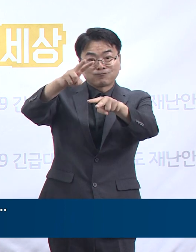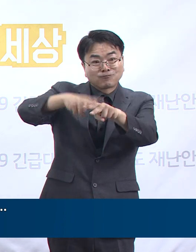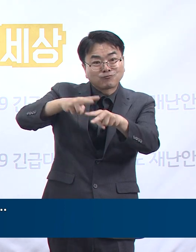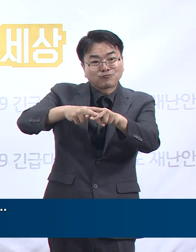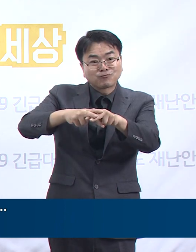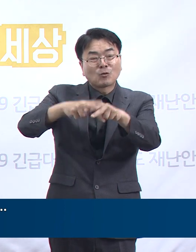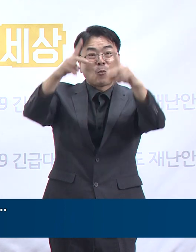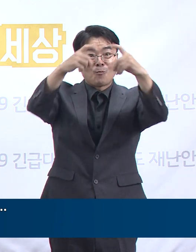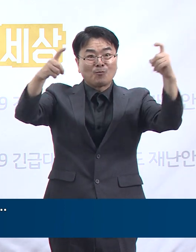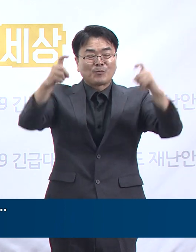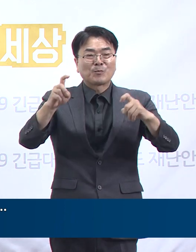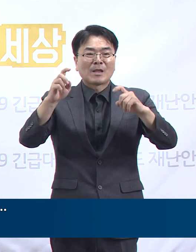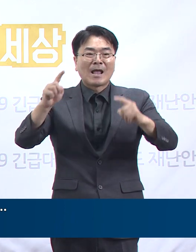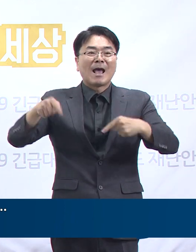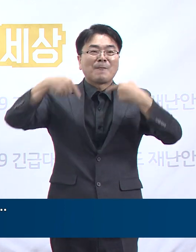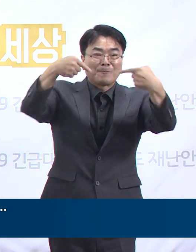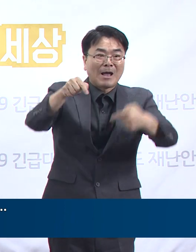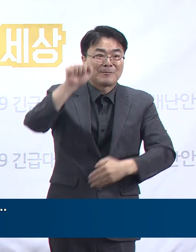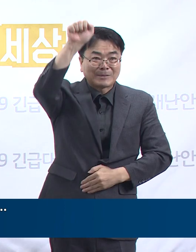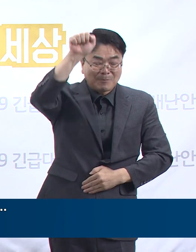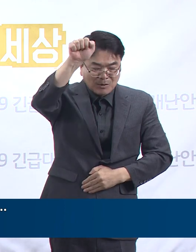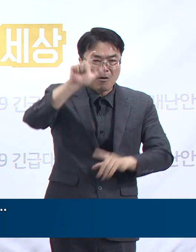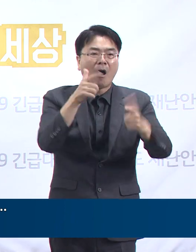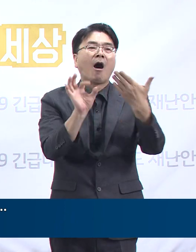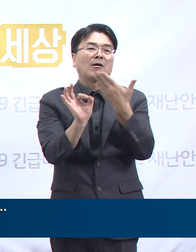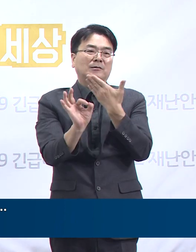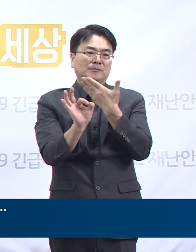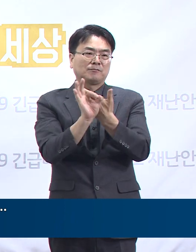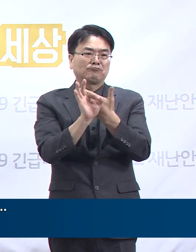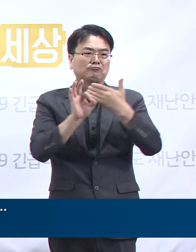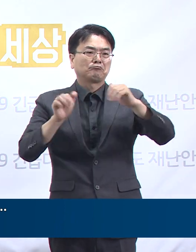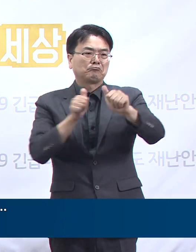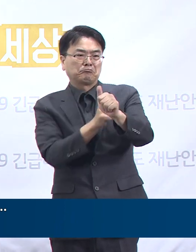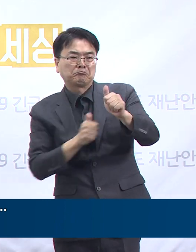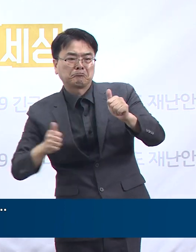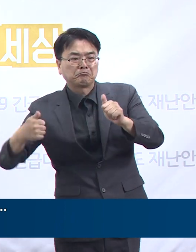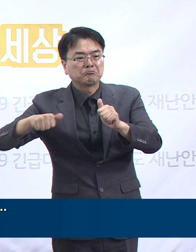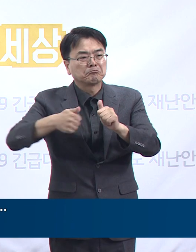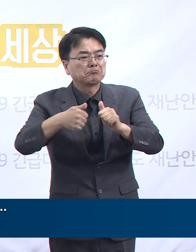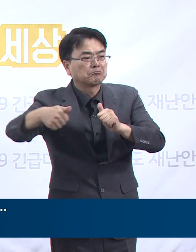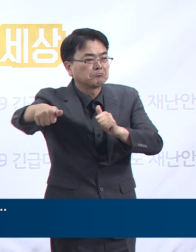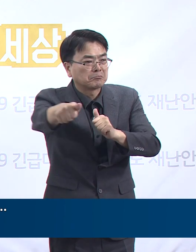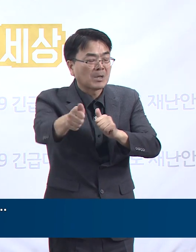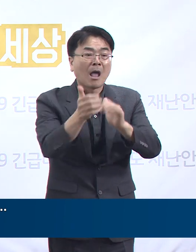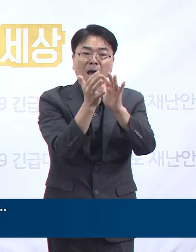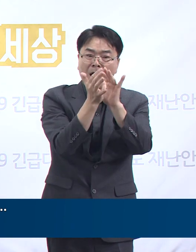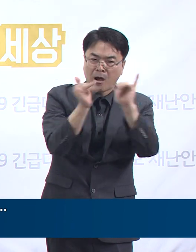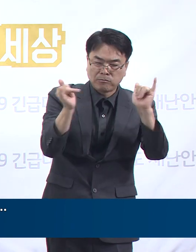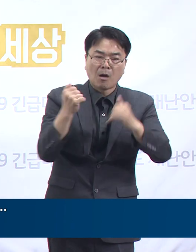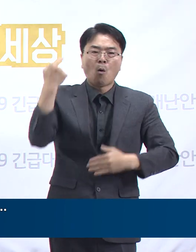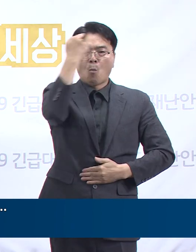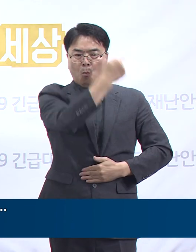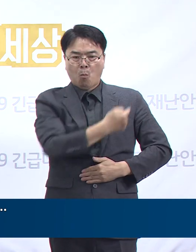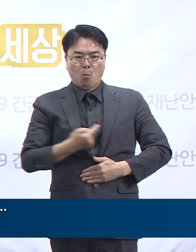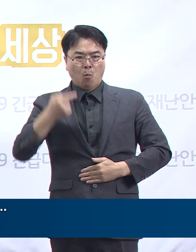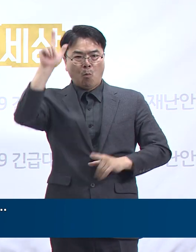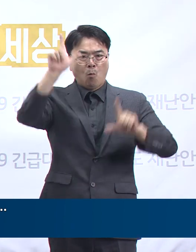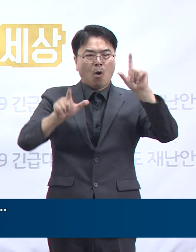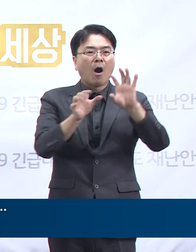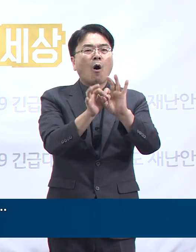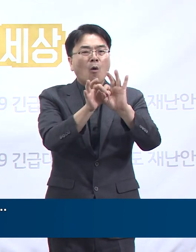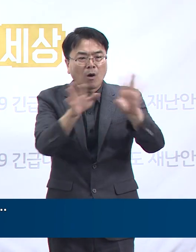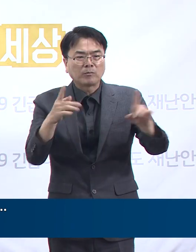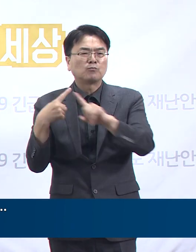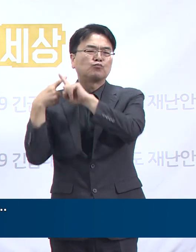일대 집회에 참석 또는 방문하셨거나 주변에 계셨던 도민께서는 증상 유무에 관계없이 검사를